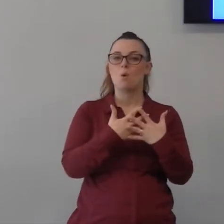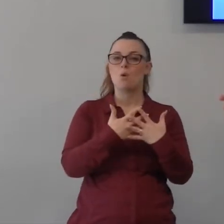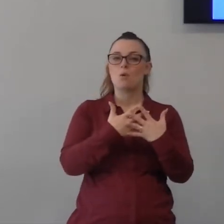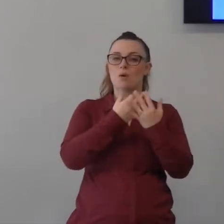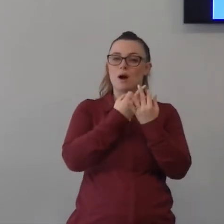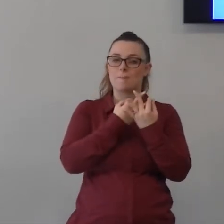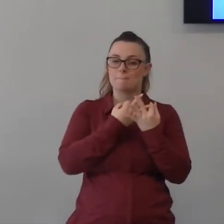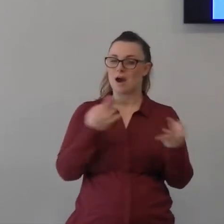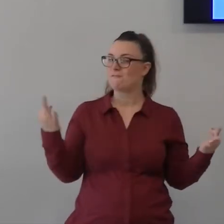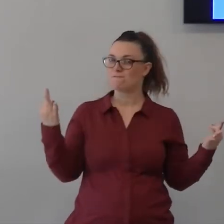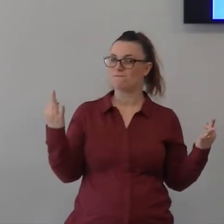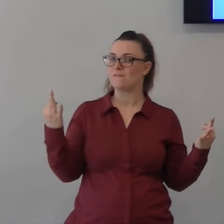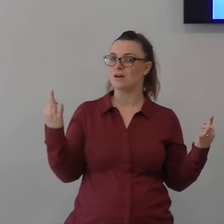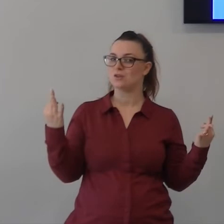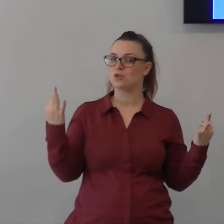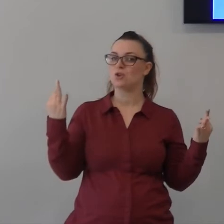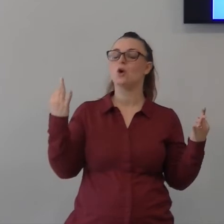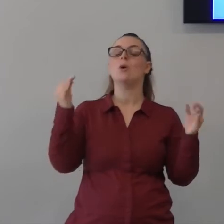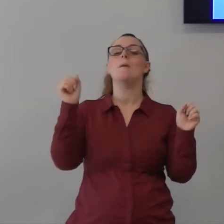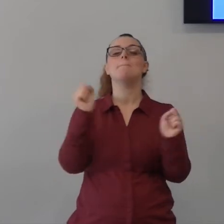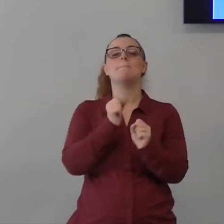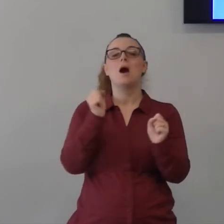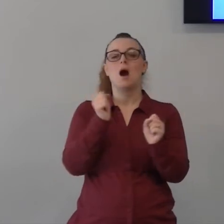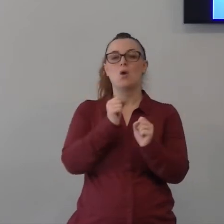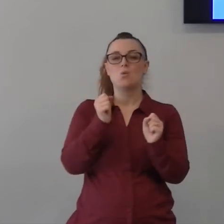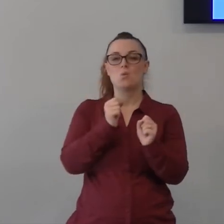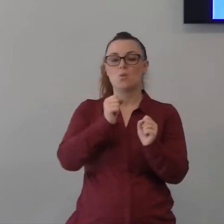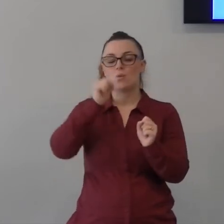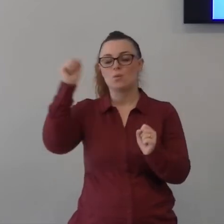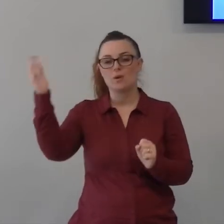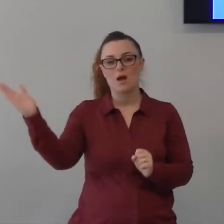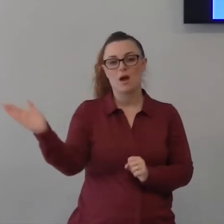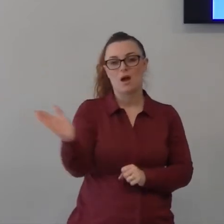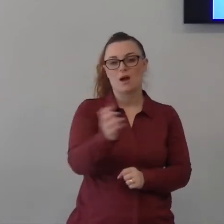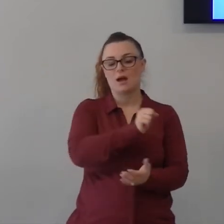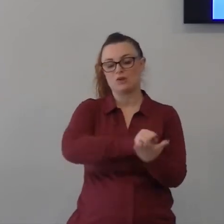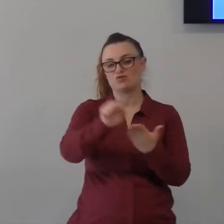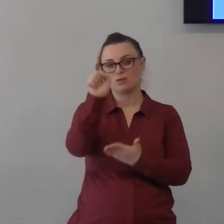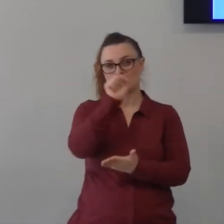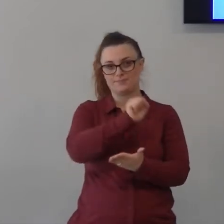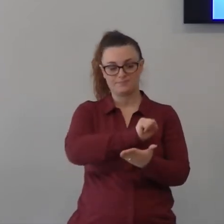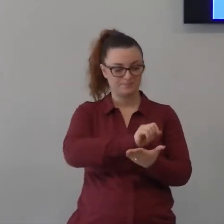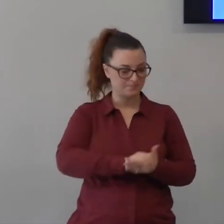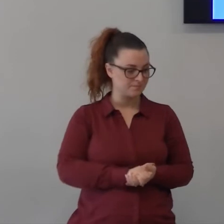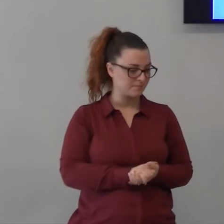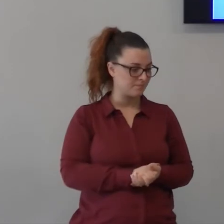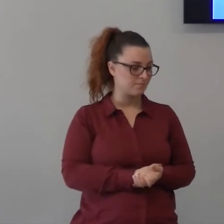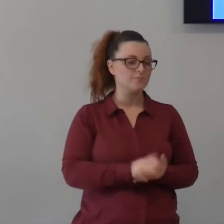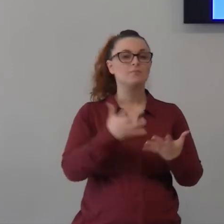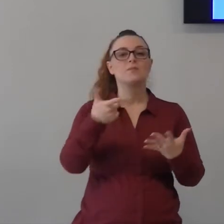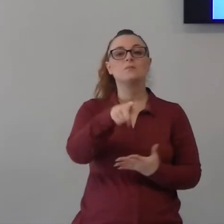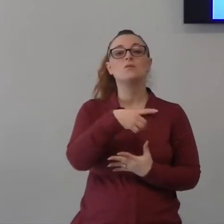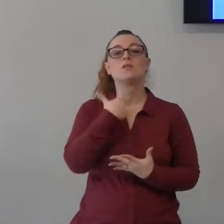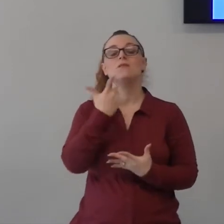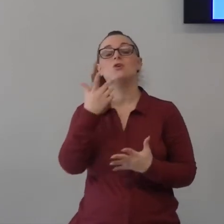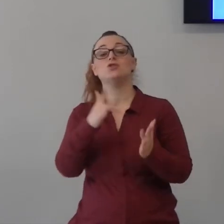Gesù quando arriva è l'amore perfetto perché Gesù non ha paura Gesù è amore e la prima cosa che fa Gesù